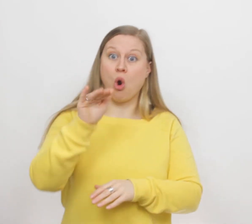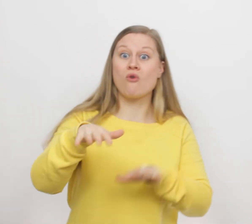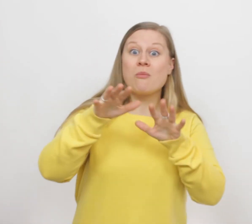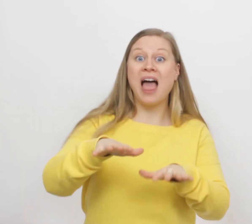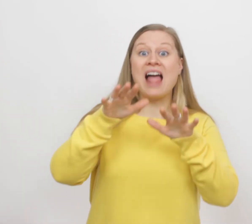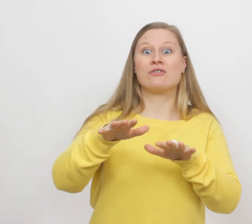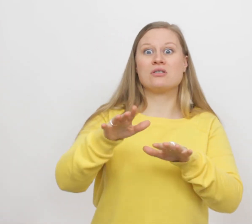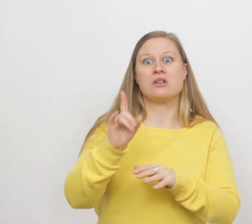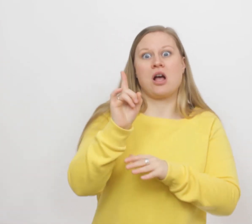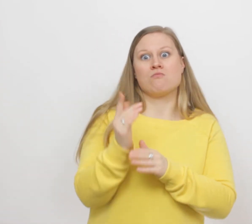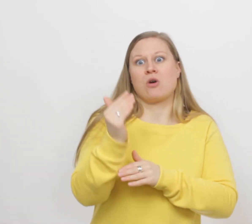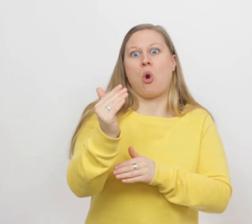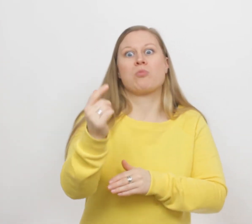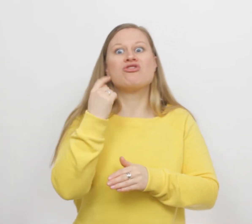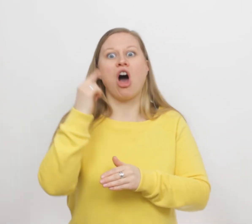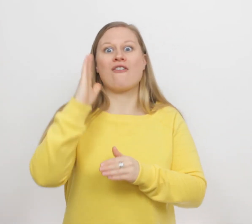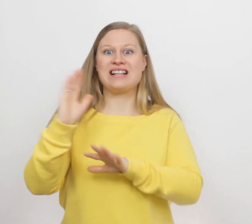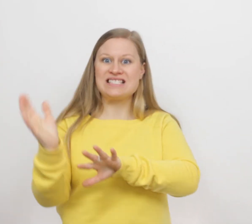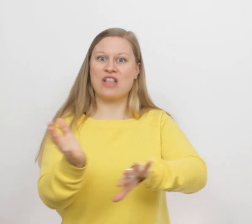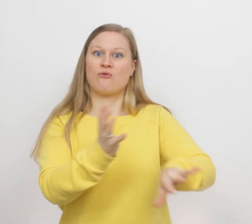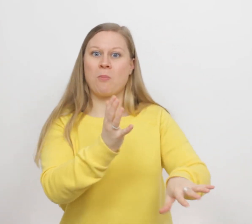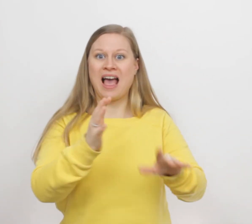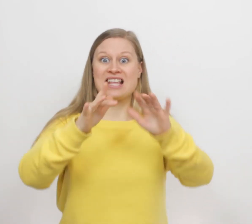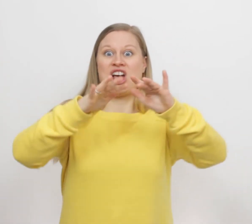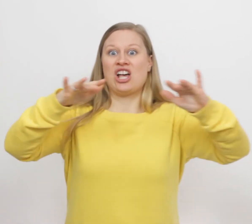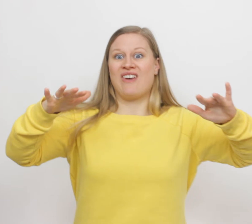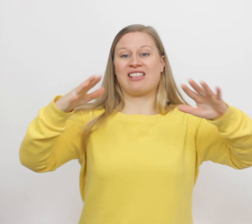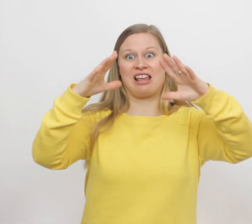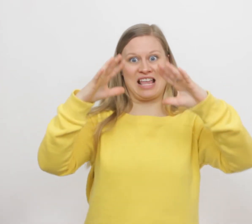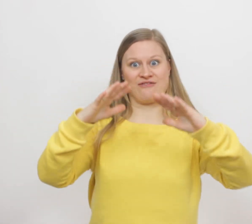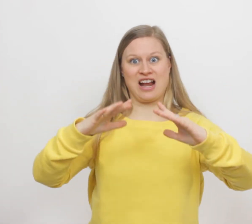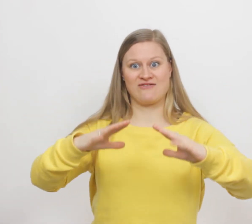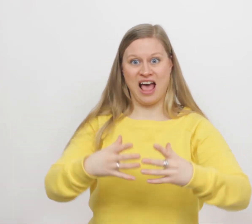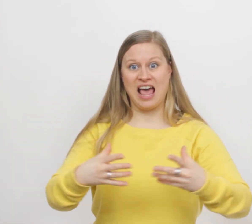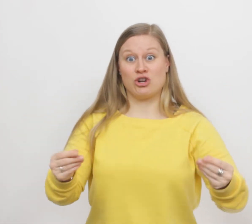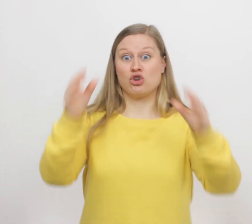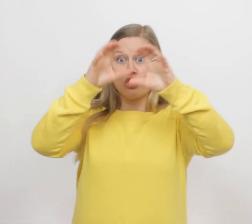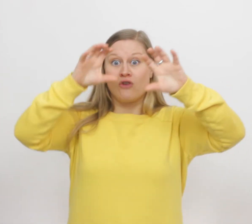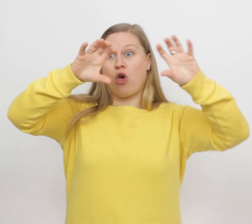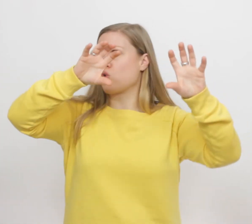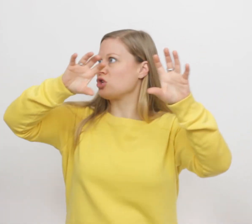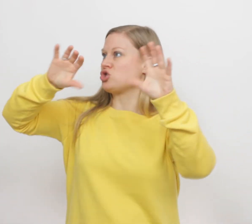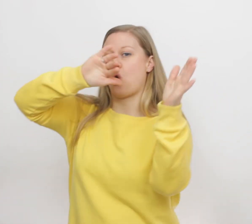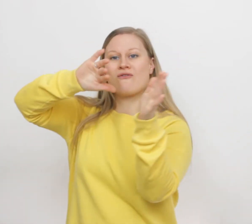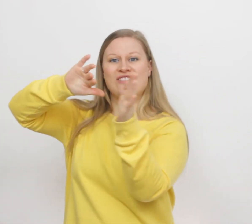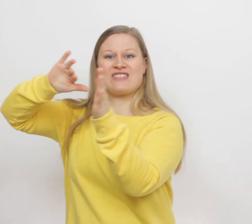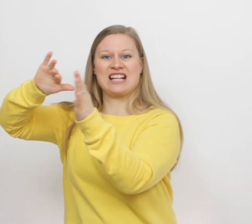overblijven. Maar op een dag was het voorbij, het water ging verdwijnen. De wolken schoven weer